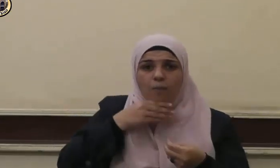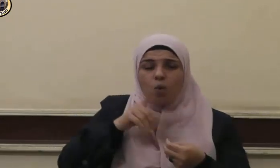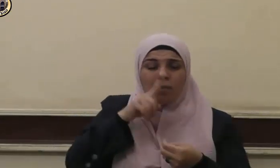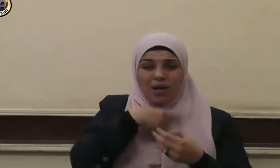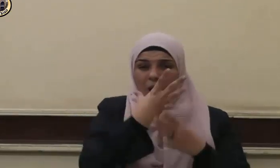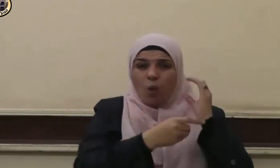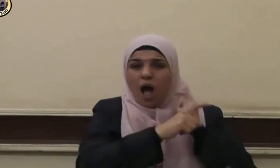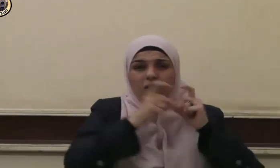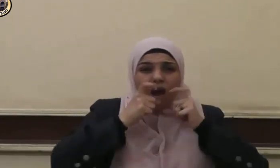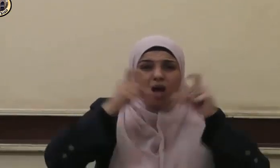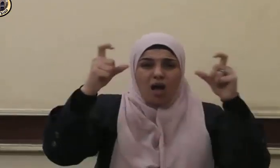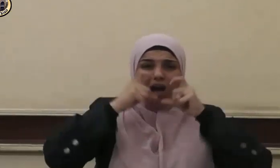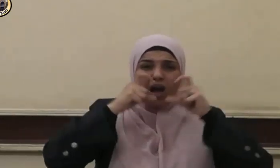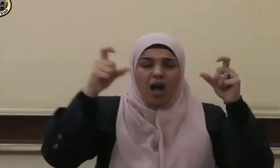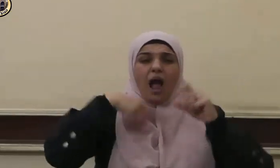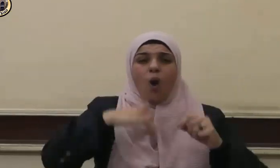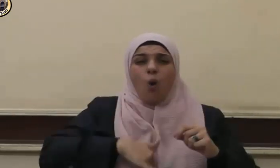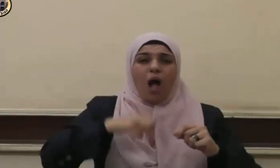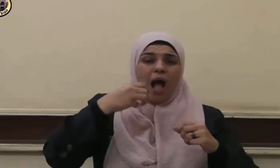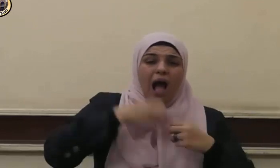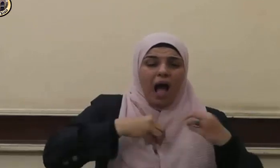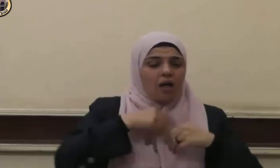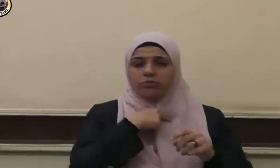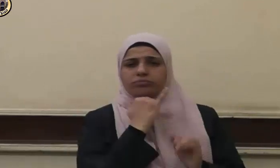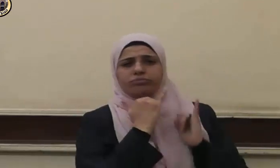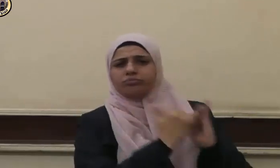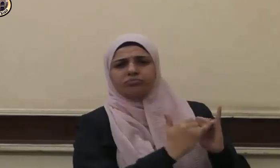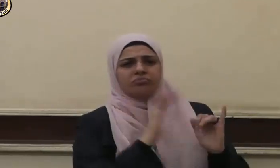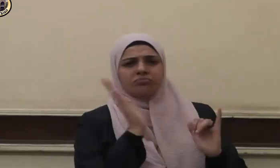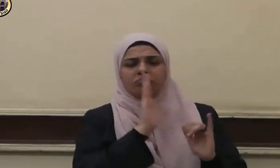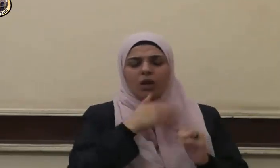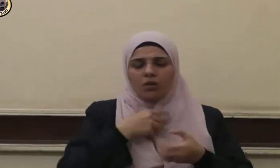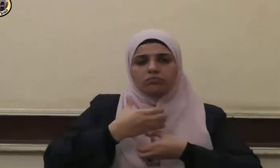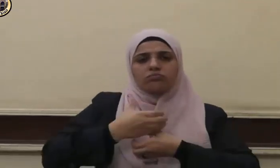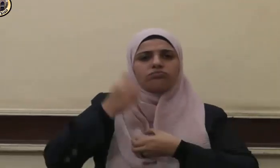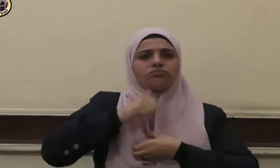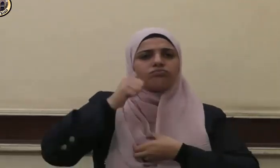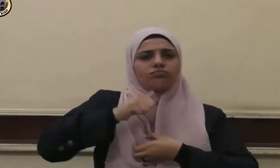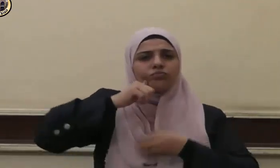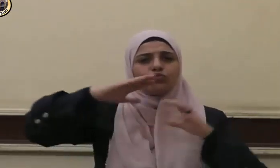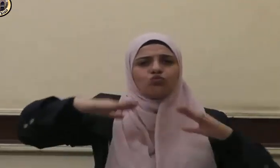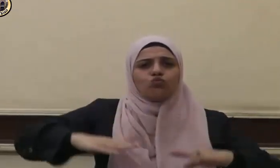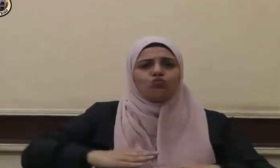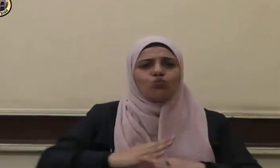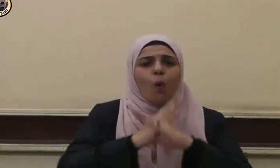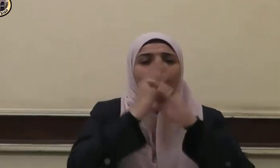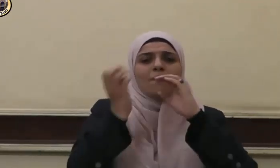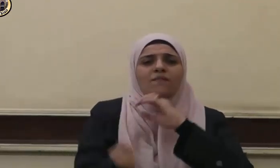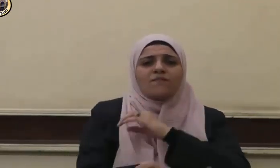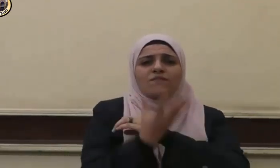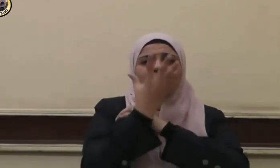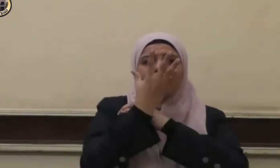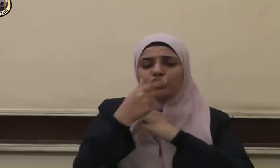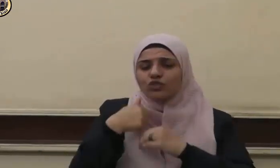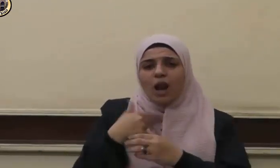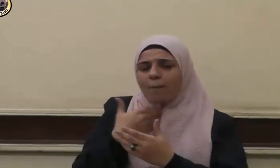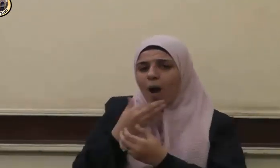يصيحون من الجوع عند قدمي حتى طلع الفجر اللهم إن كنت